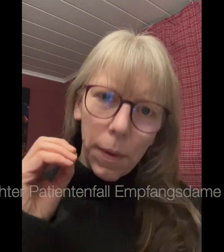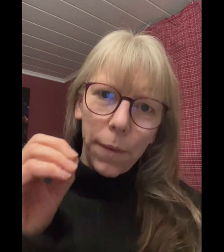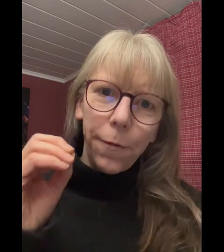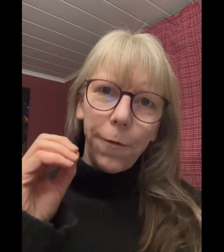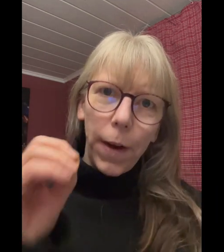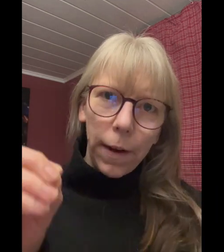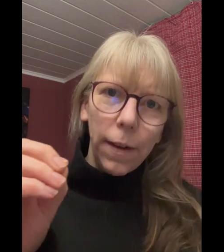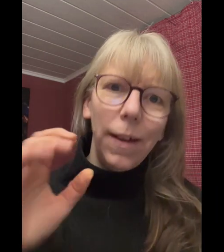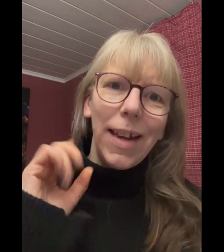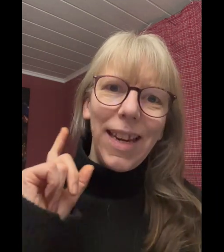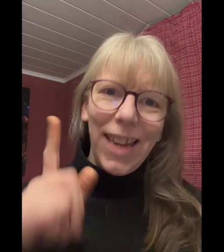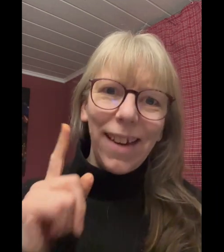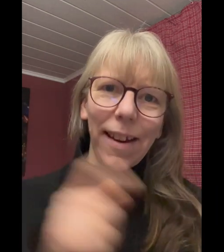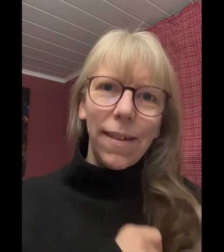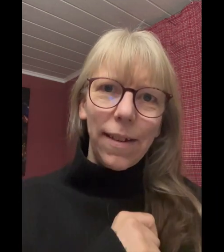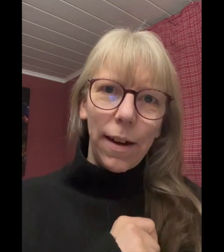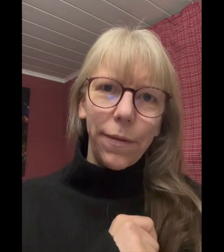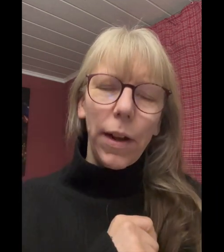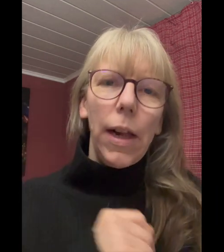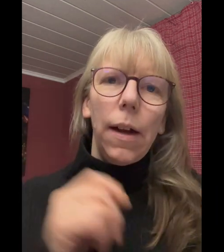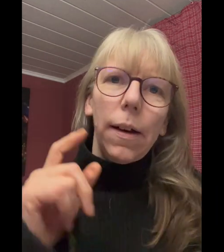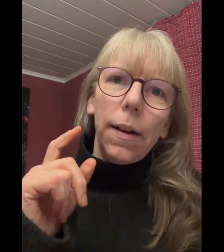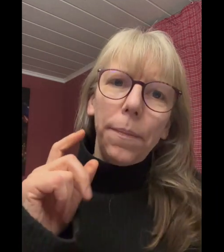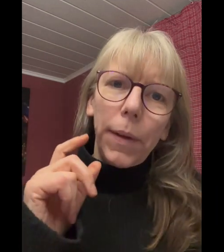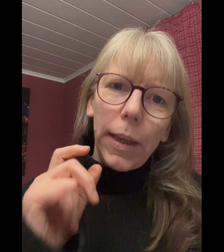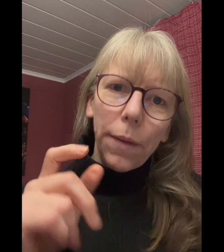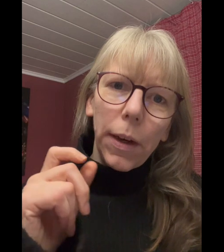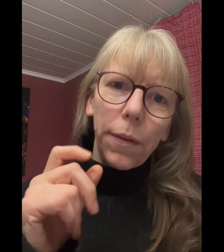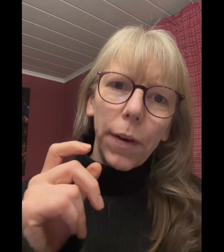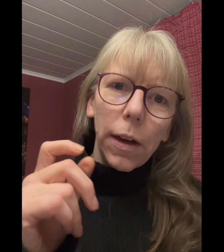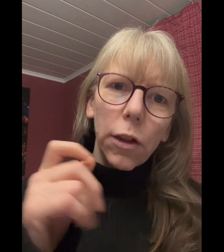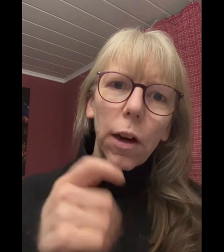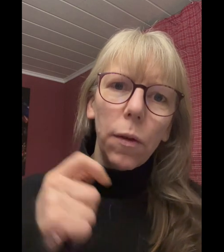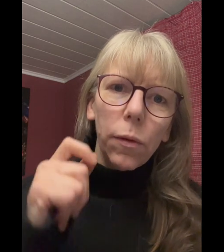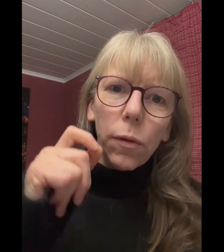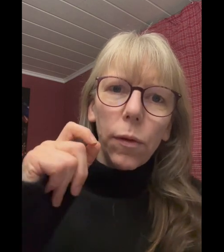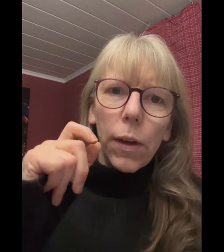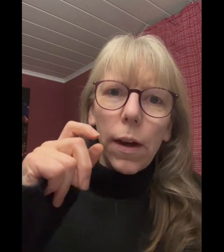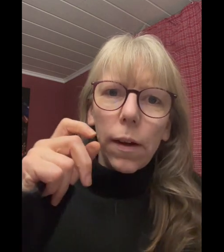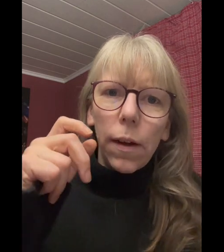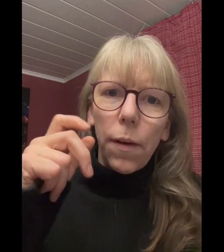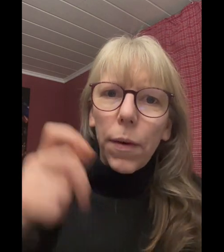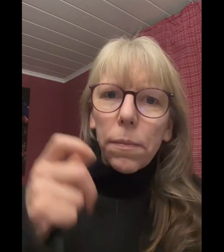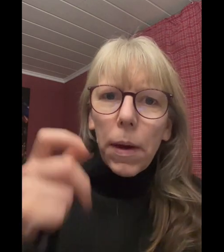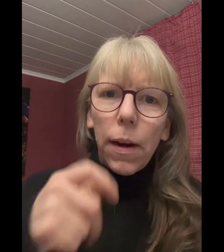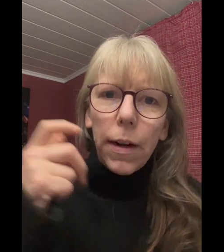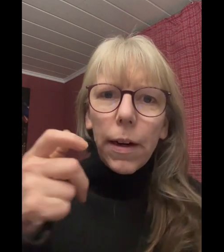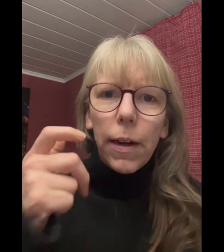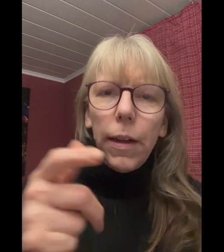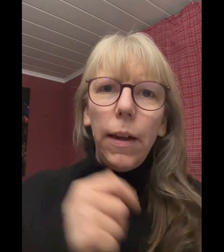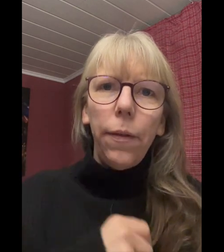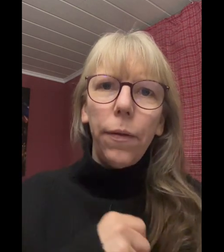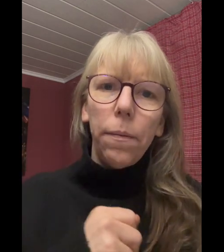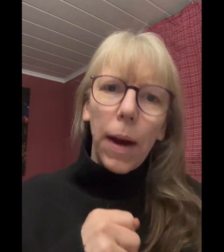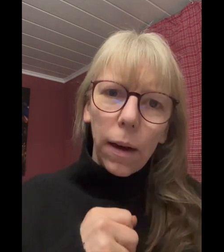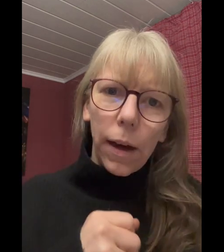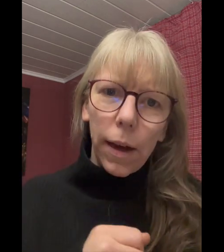Empfang nicht essen darf. Hier war die Fragestellung sozusagen, was man alternativ machen kann,